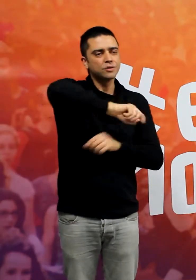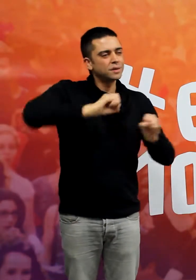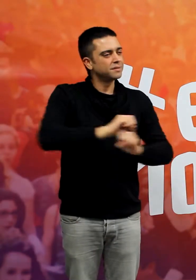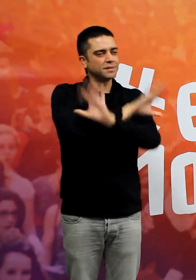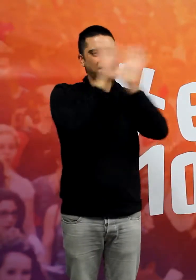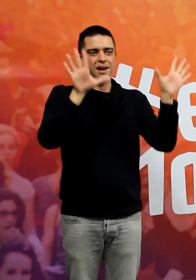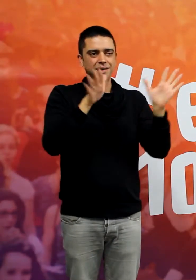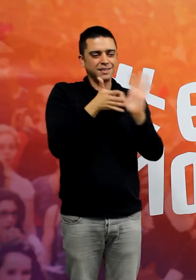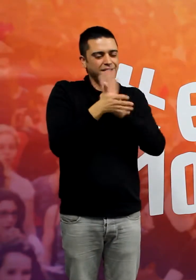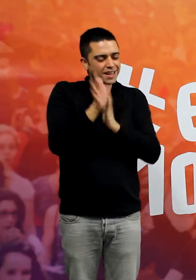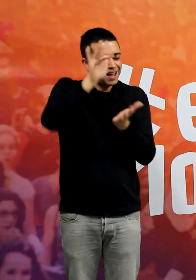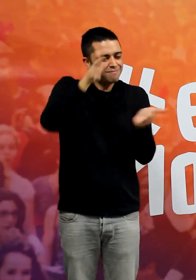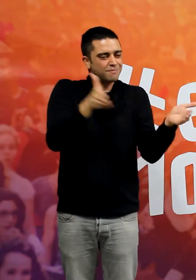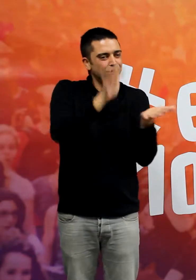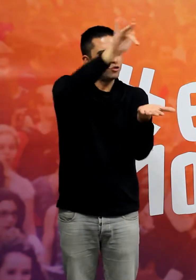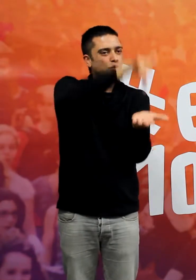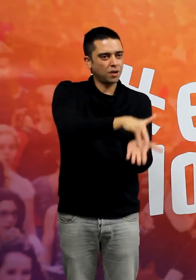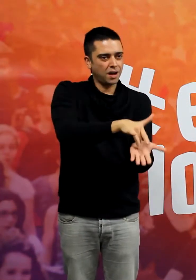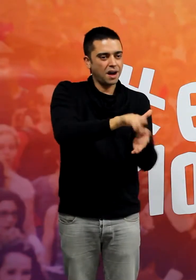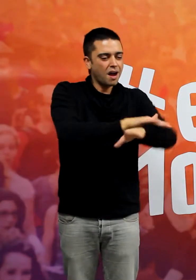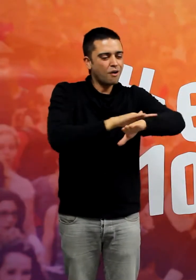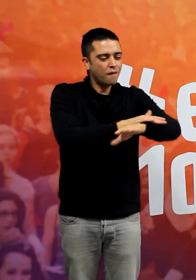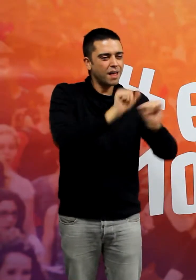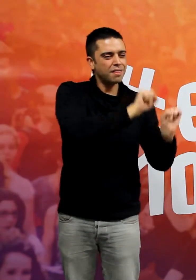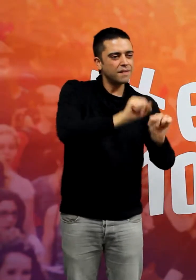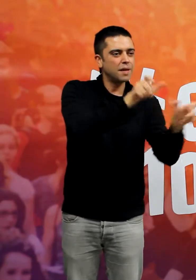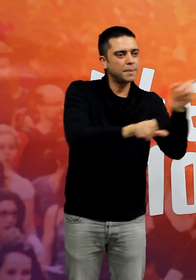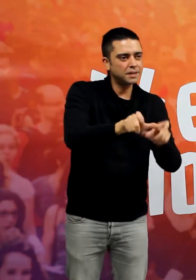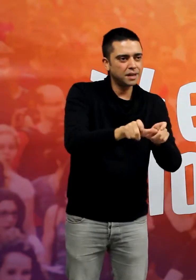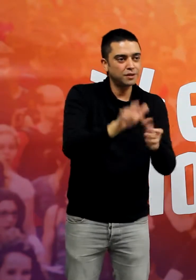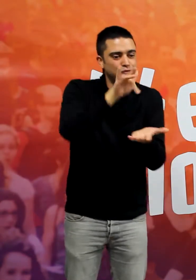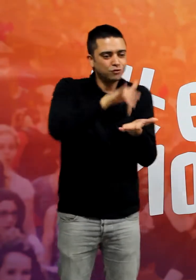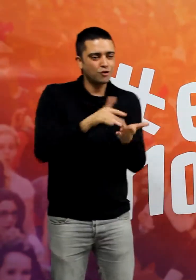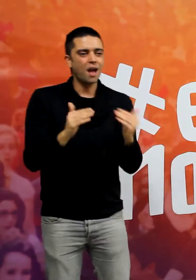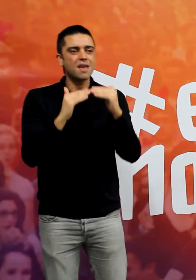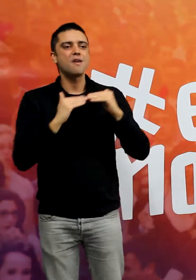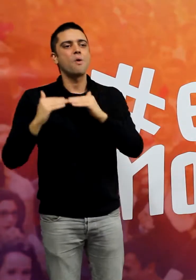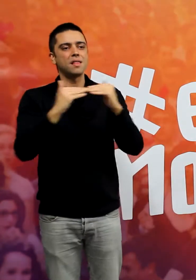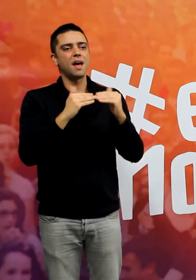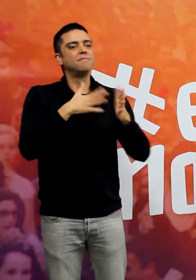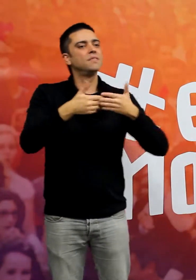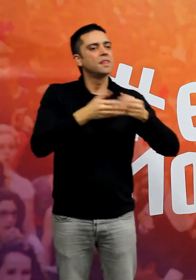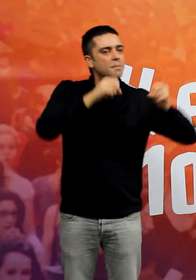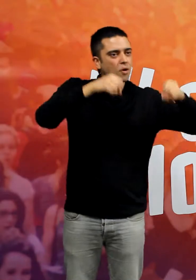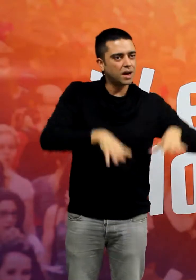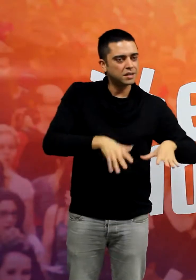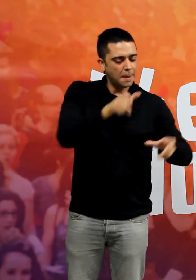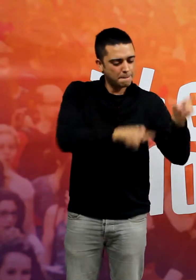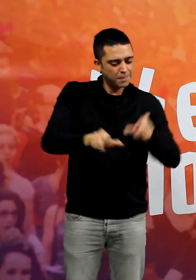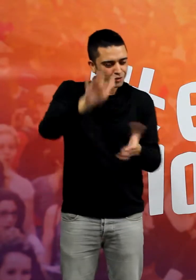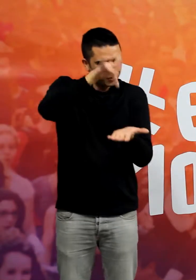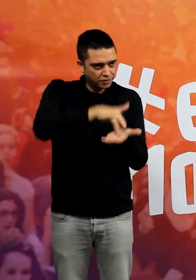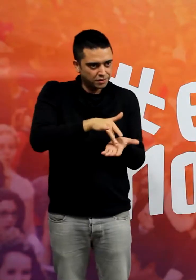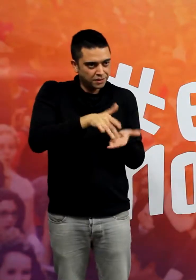clar. És el moment de governs que defensen la seva gent. És el moment de la igualtat. És el moment de la democràcia. és el moment de les persones.